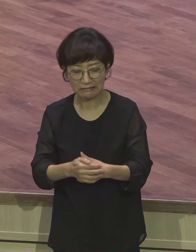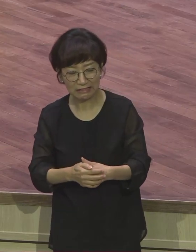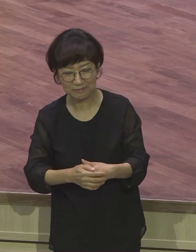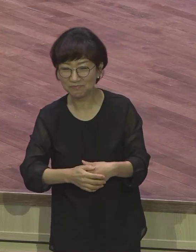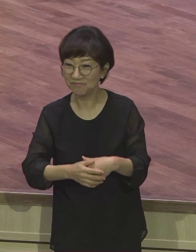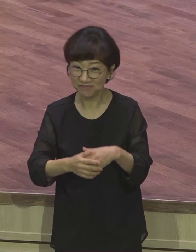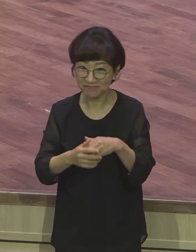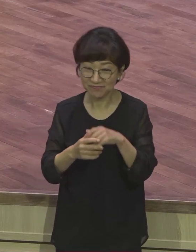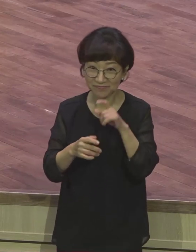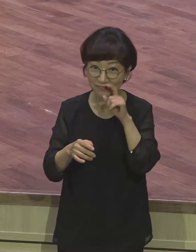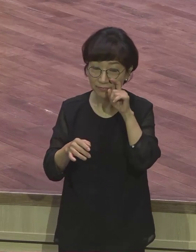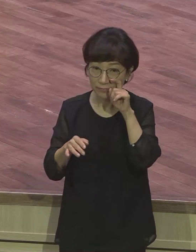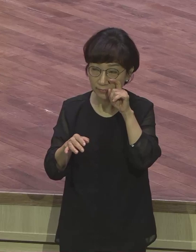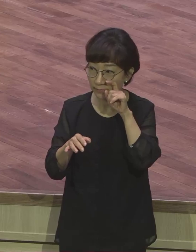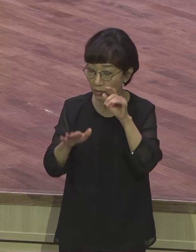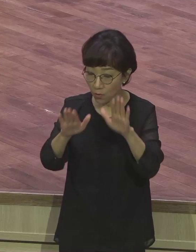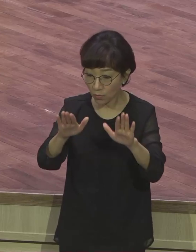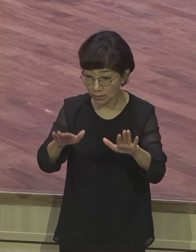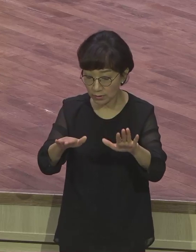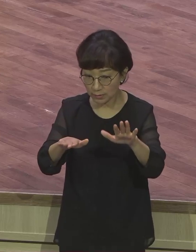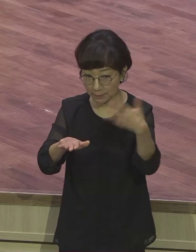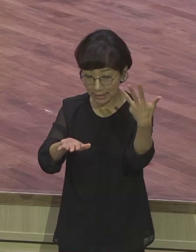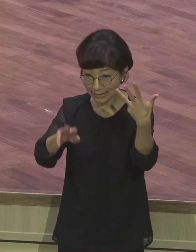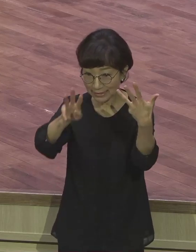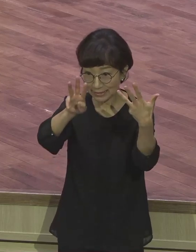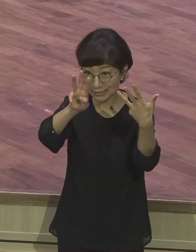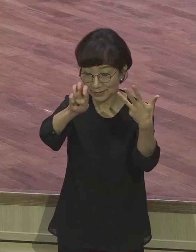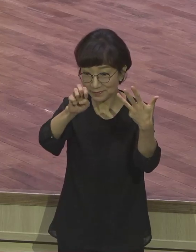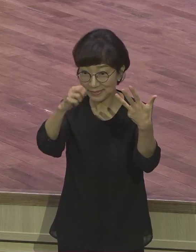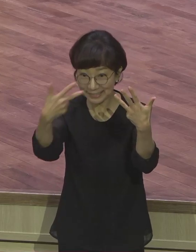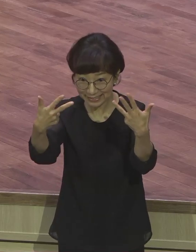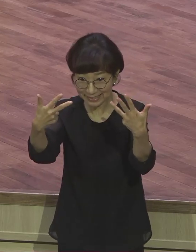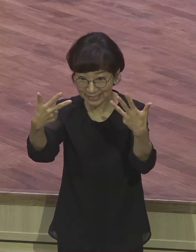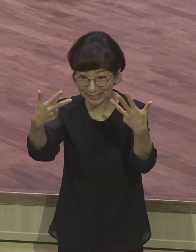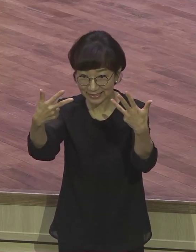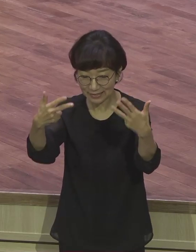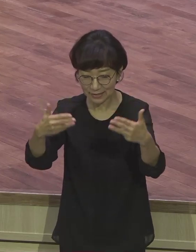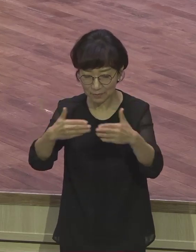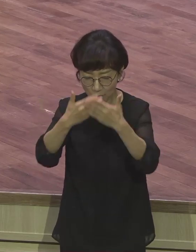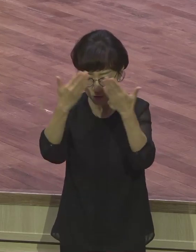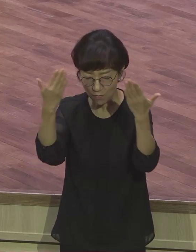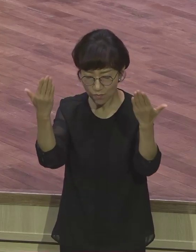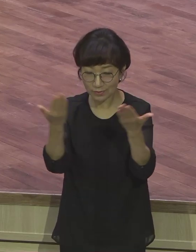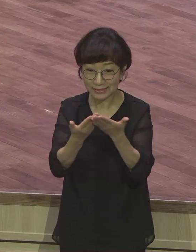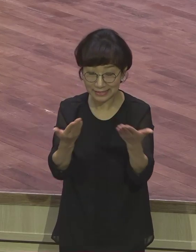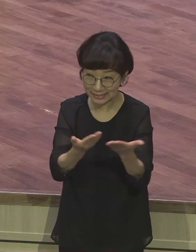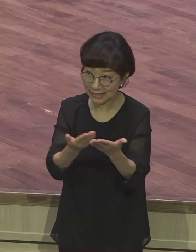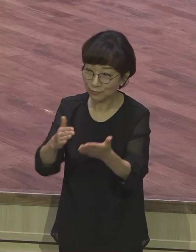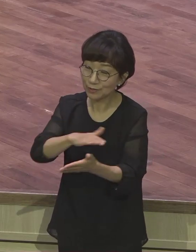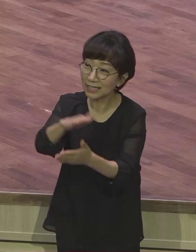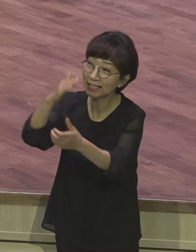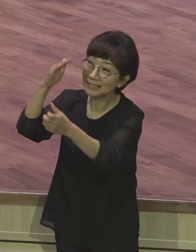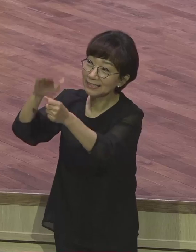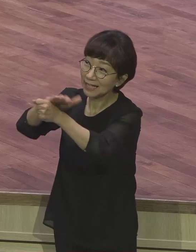특별히 본문 37절에 보면 이 모든 일에 우리를 사랑하시는 이로 말면 우리가 뭐라 그랬어요.